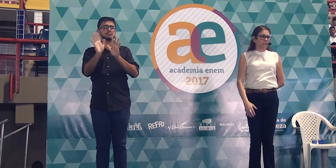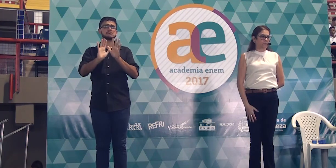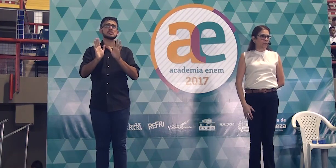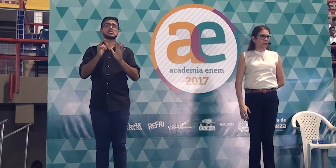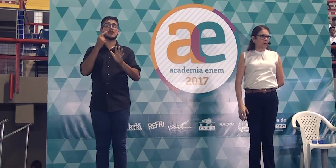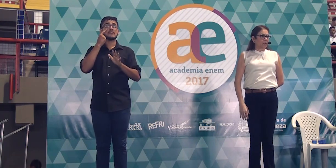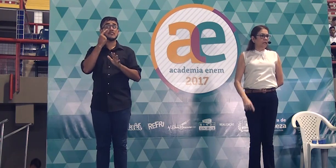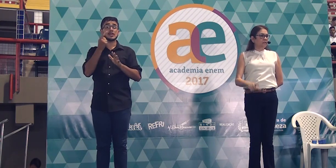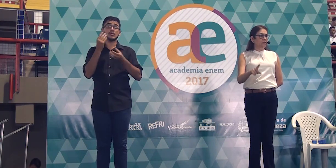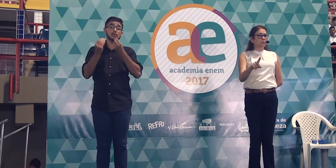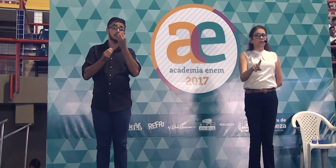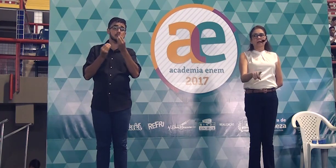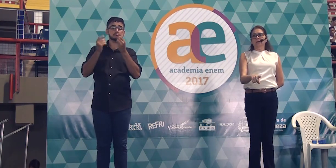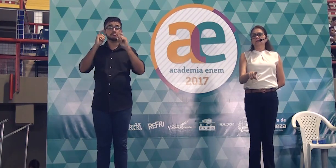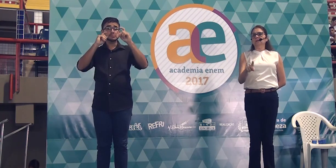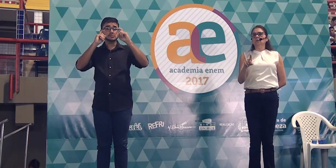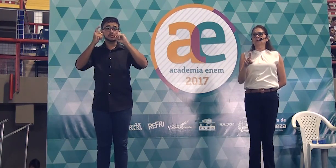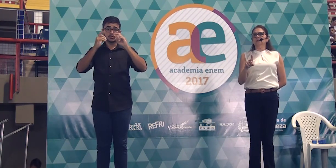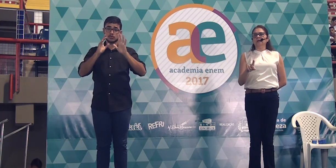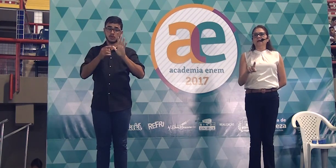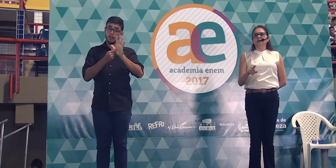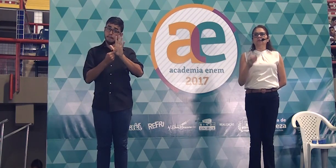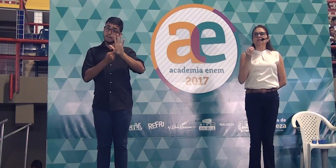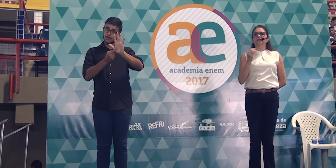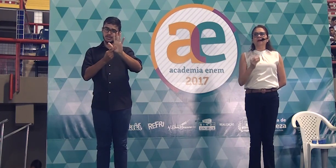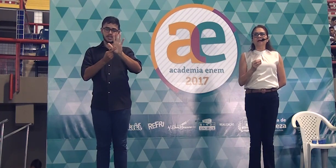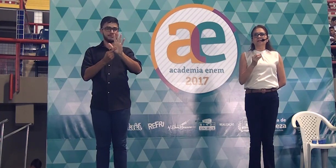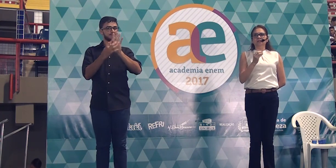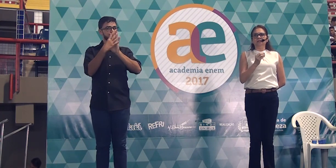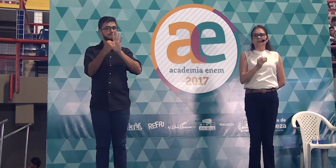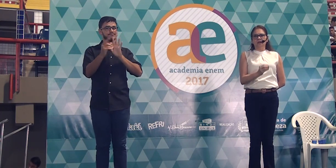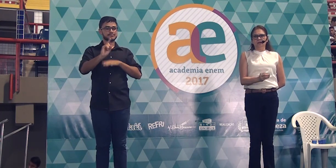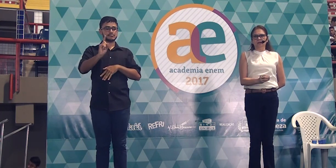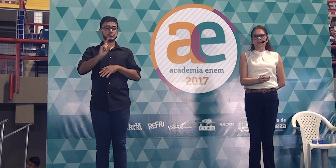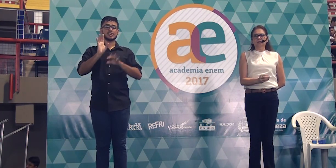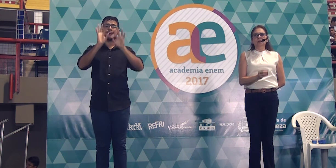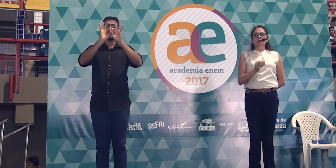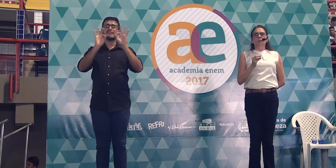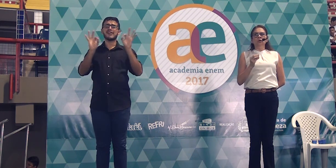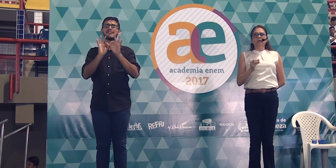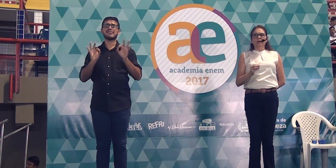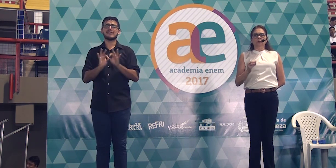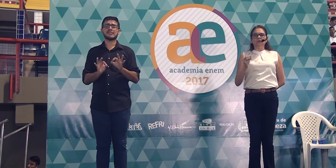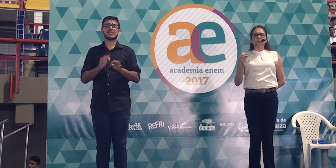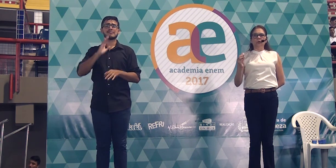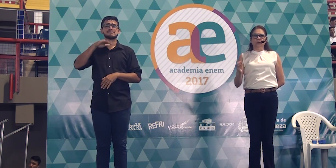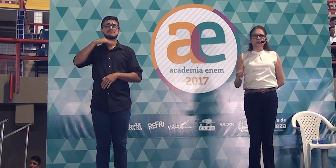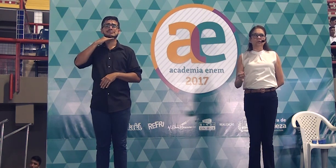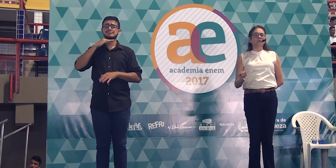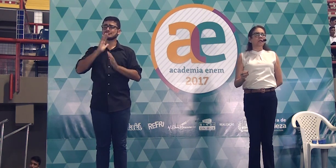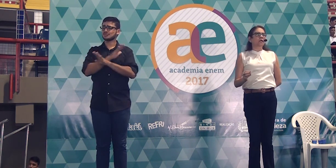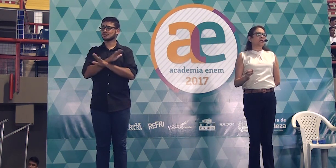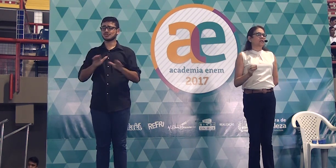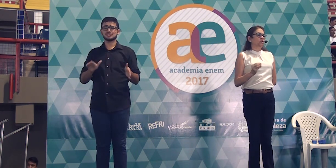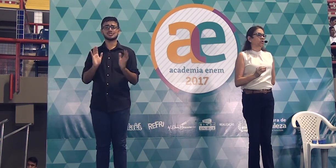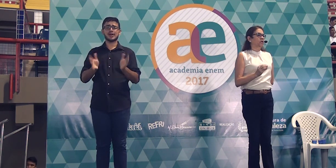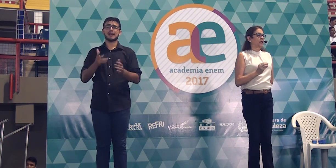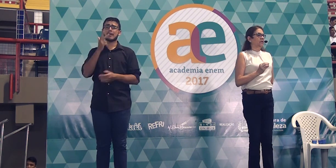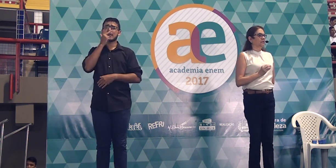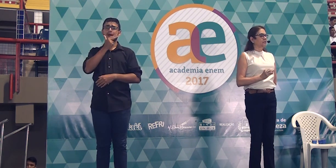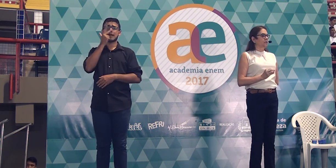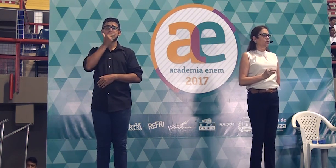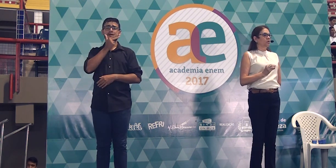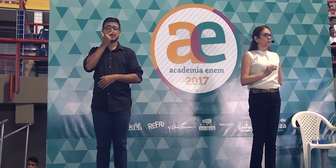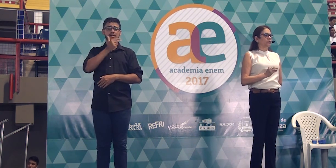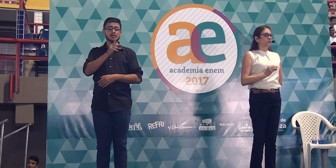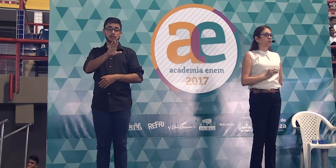esqueçam. Esses modelos são considerados frases feitas, modelos prontos e que a gente